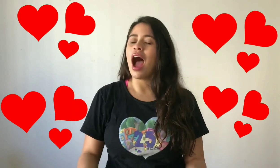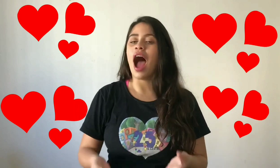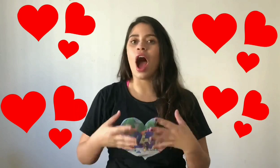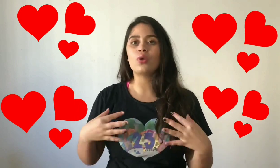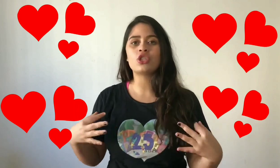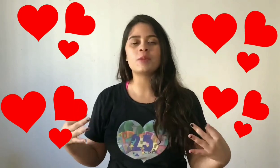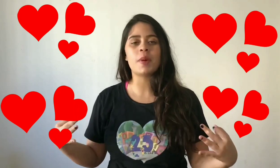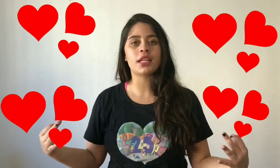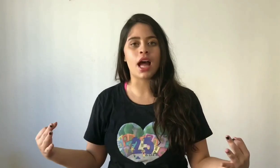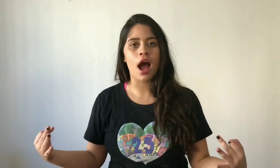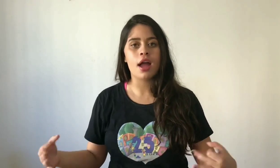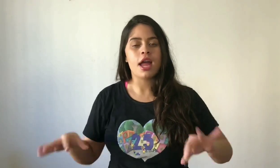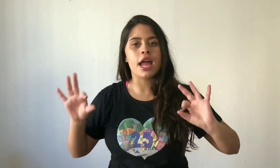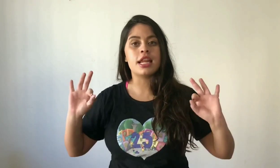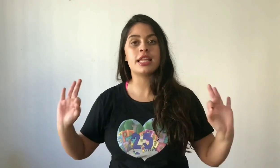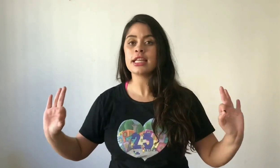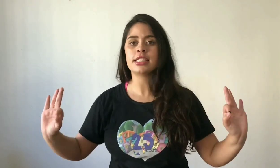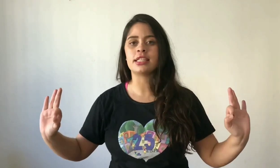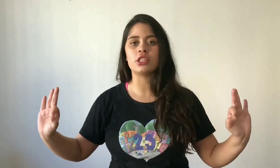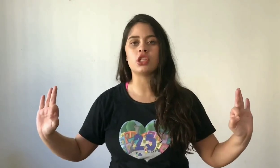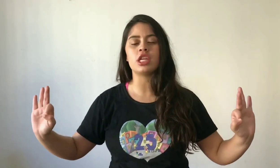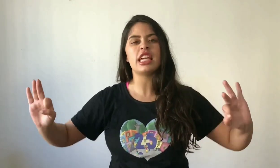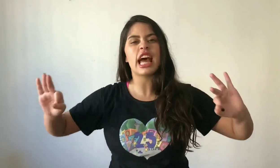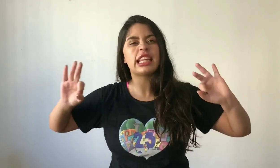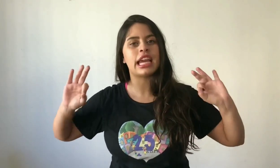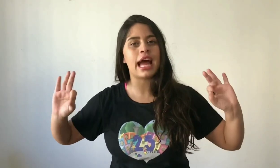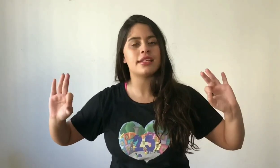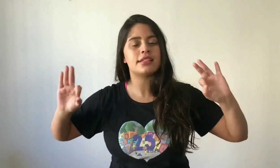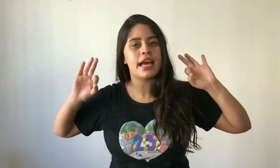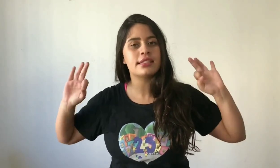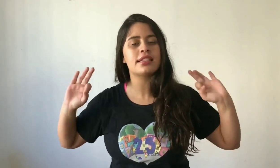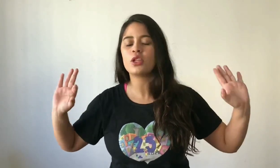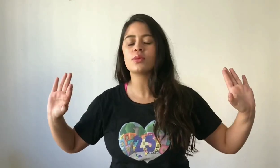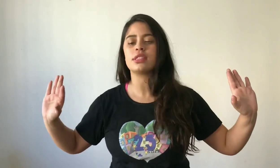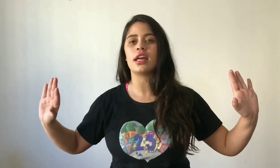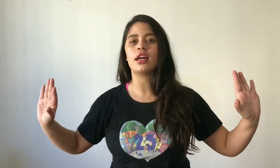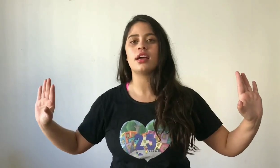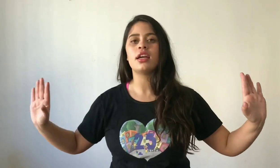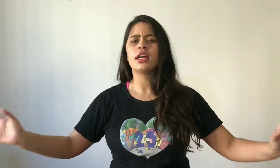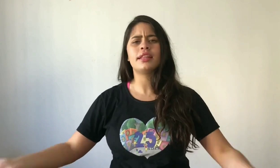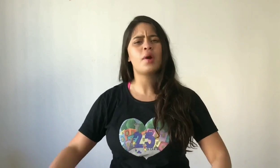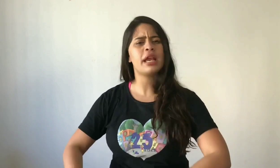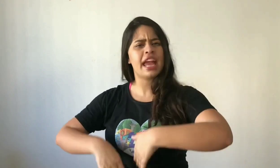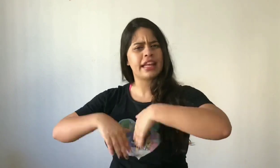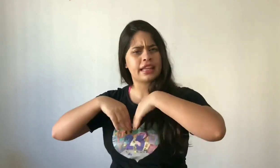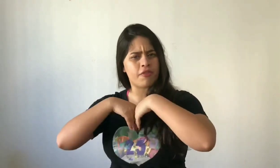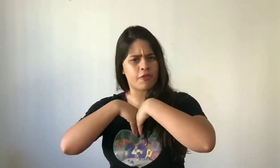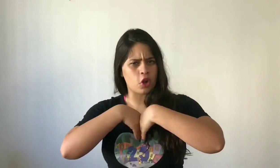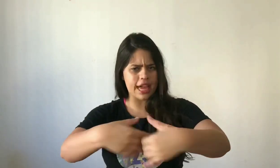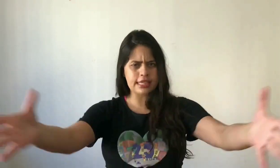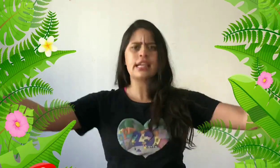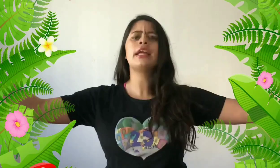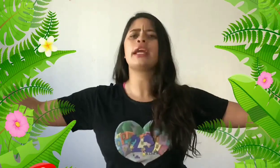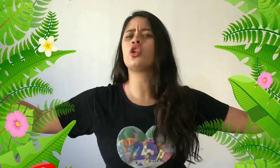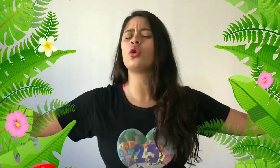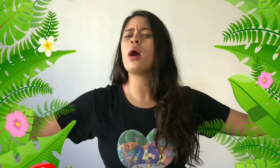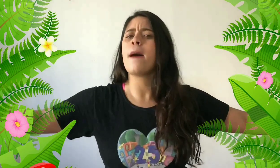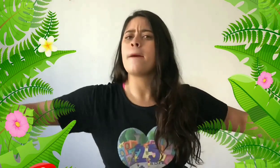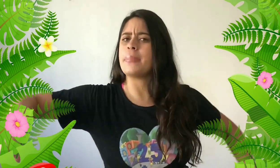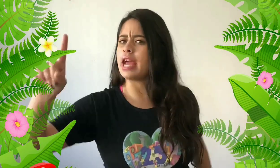Ao despertar, ele decide ir atrás desta donzela. Então, ele entra a floresta dentro para